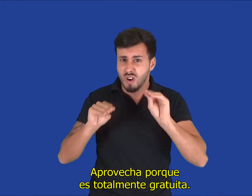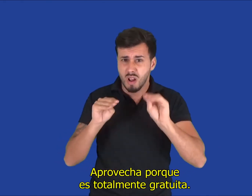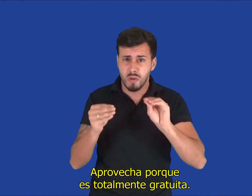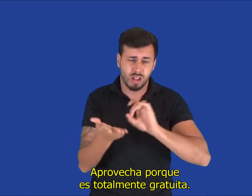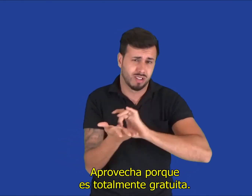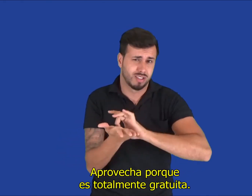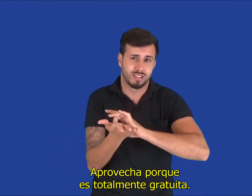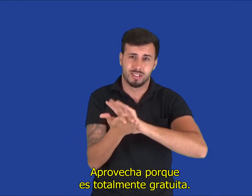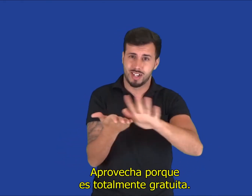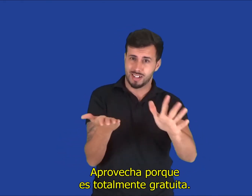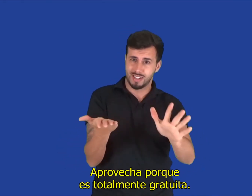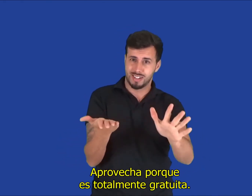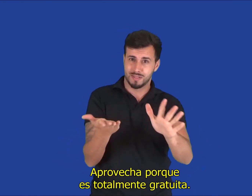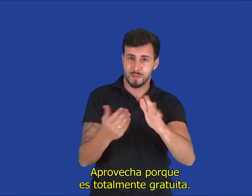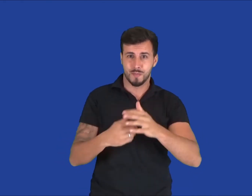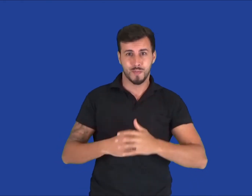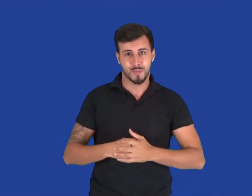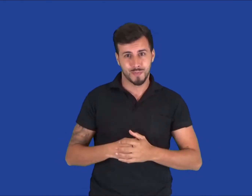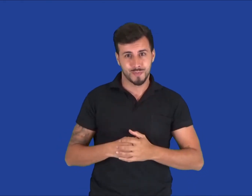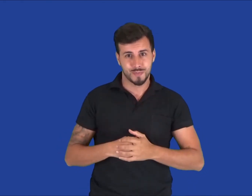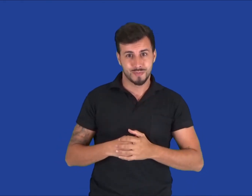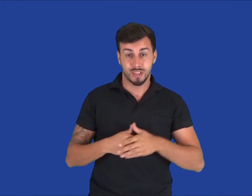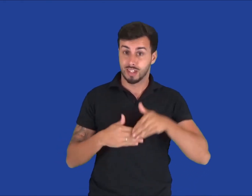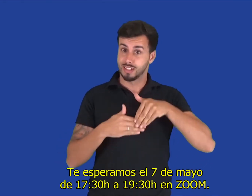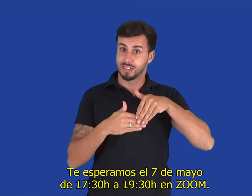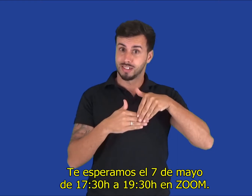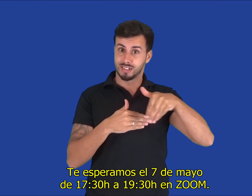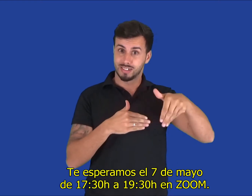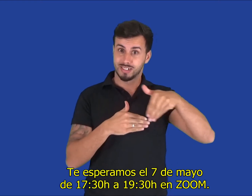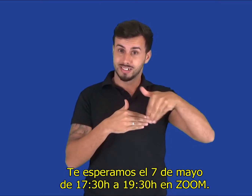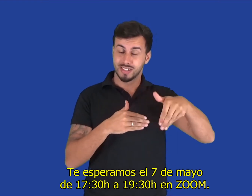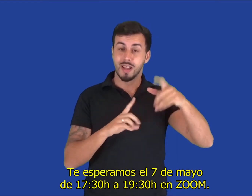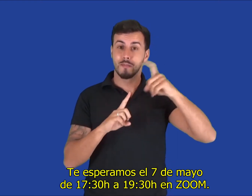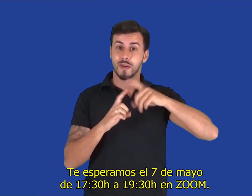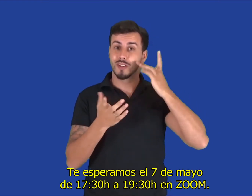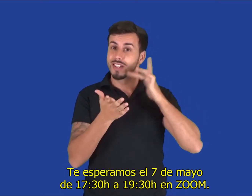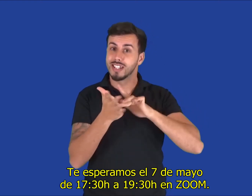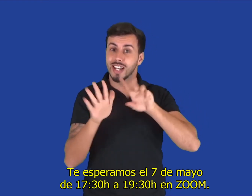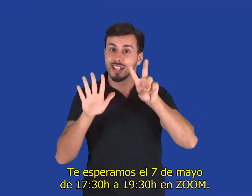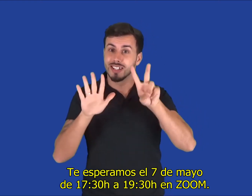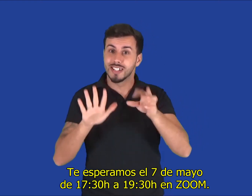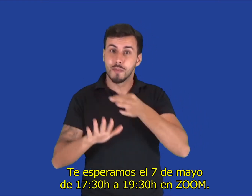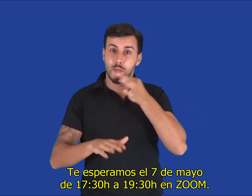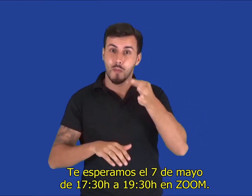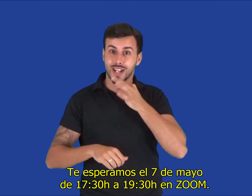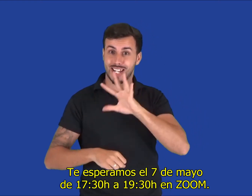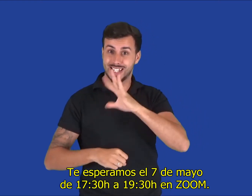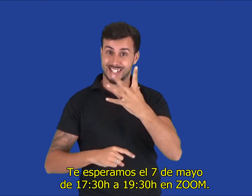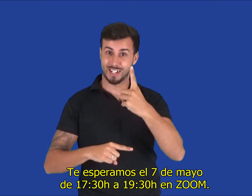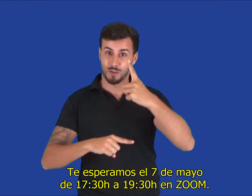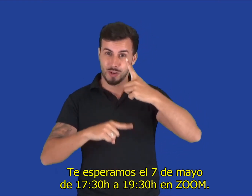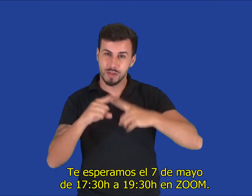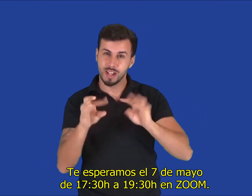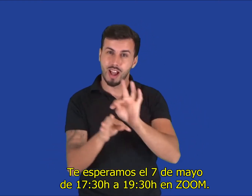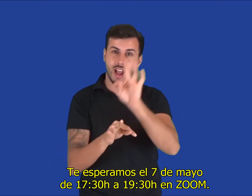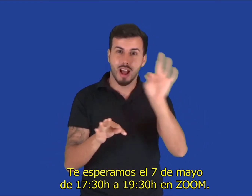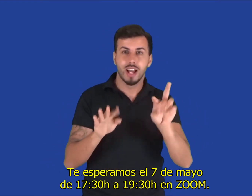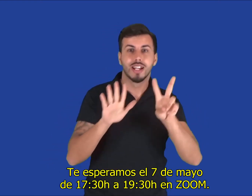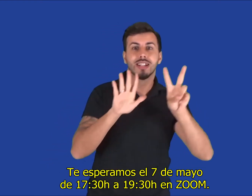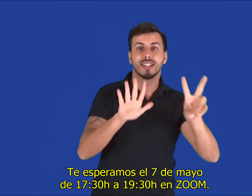ti. Aprovecha porque es totalmente gratuita. Te esperamos el 7 de mayo de 5 y media